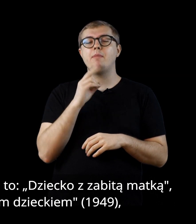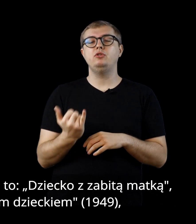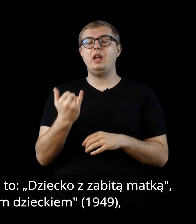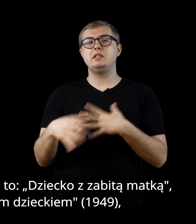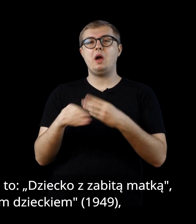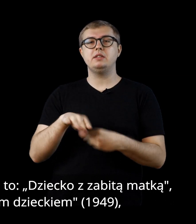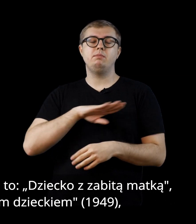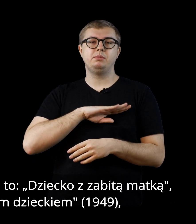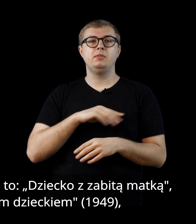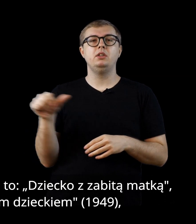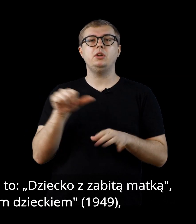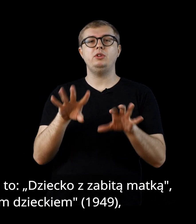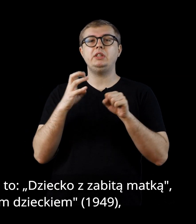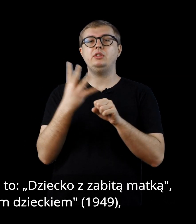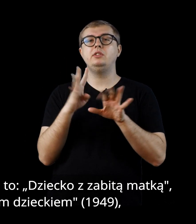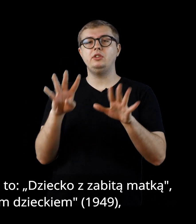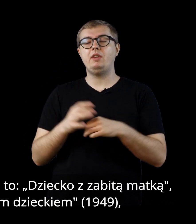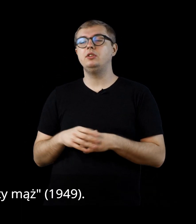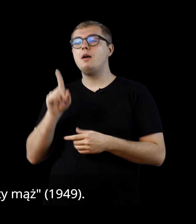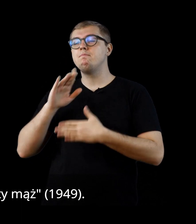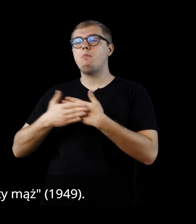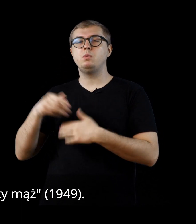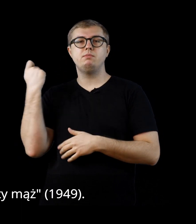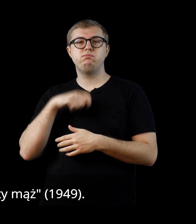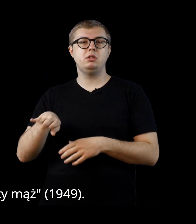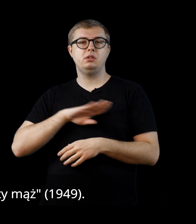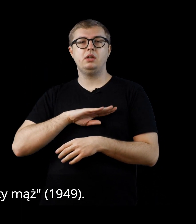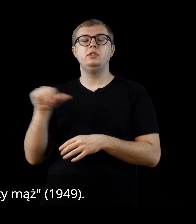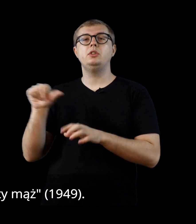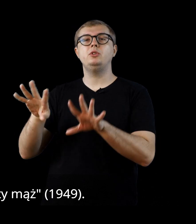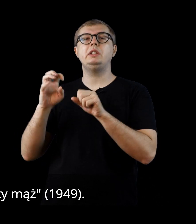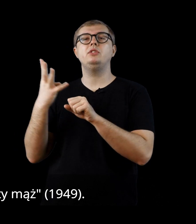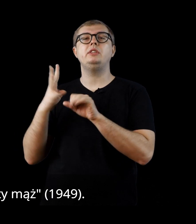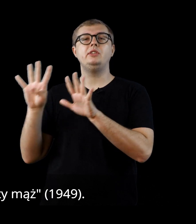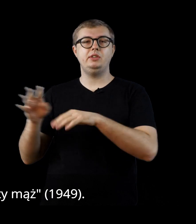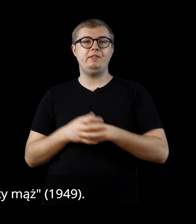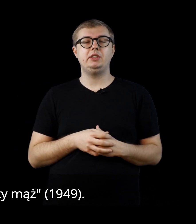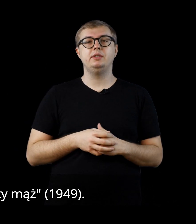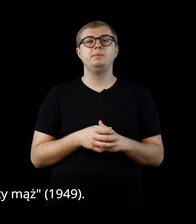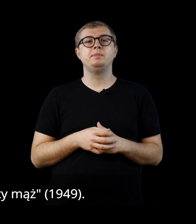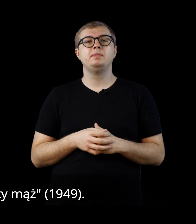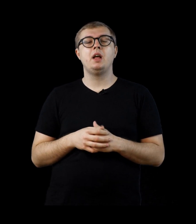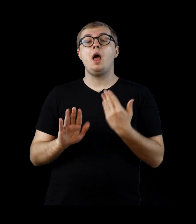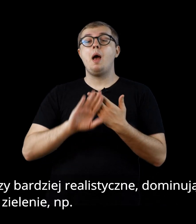dzieckiem – 1949, czy zabity mąż – 1949. Po